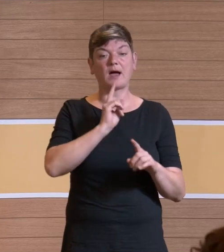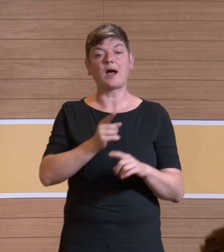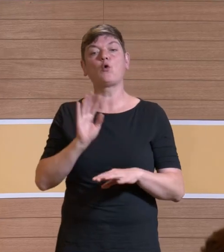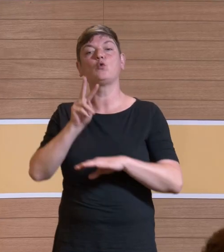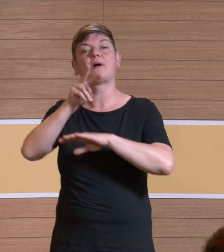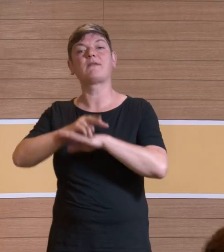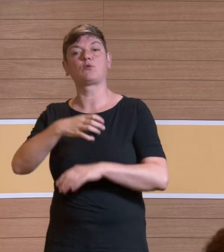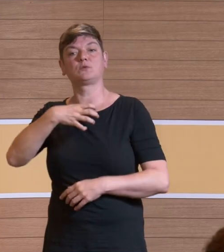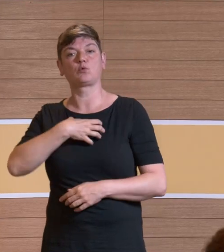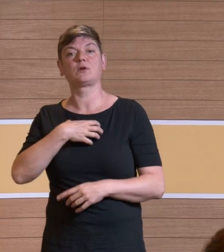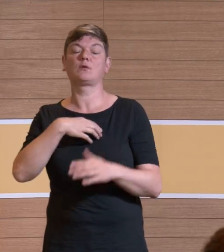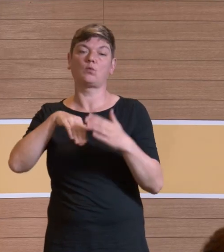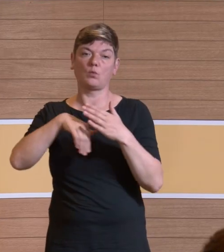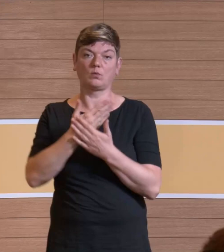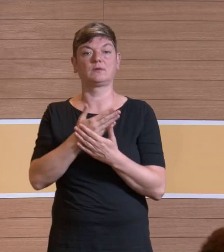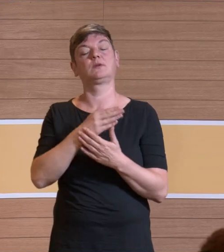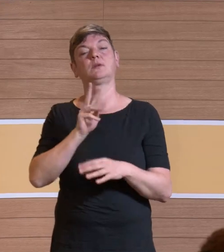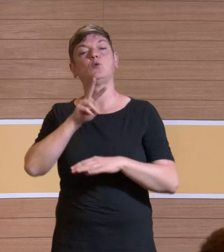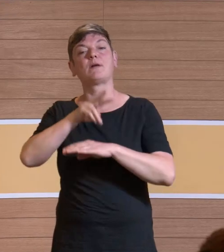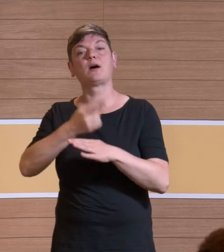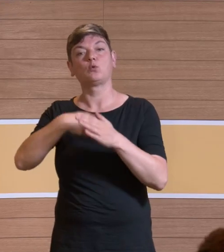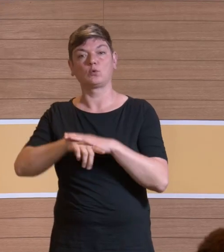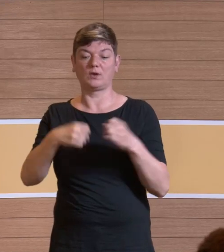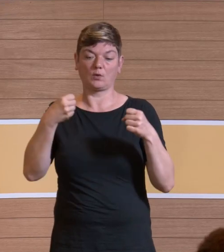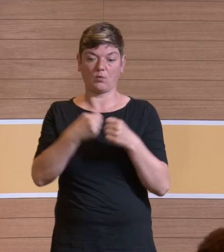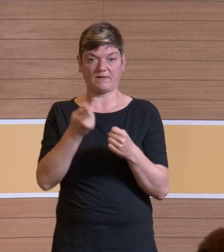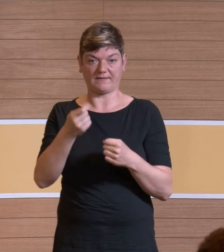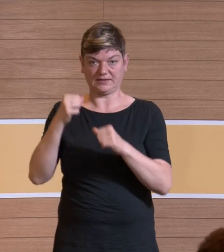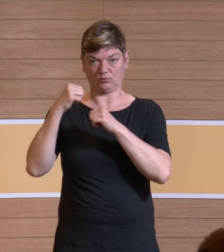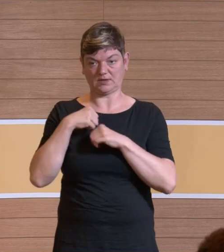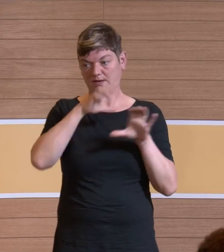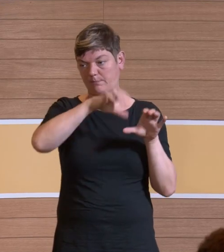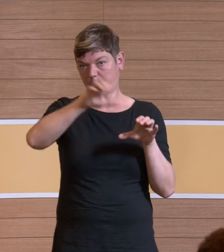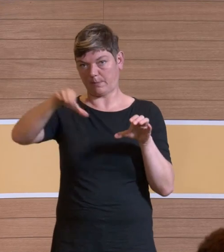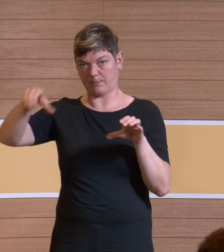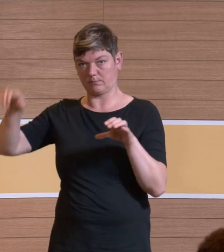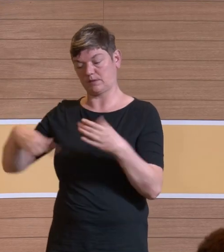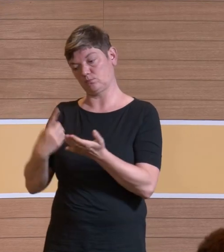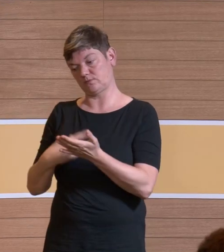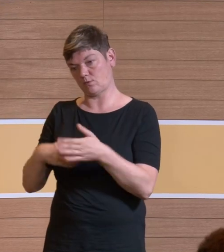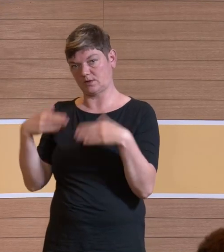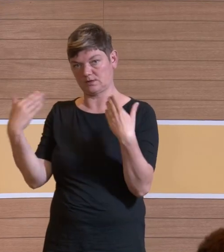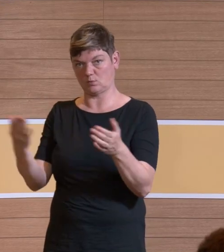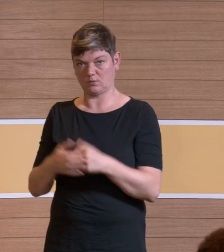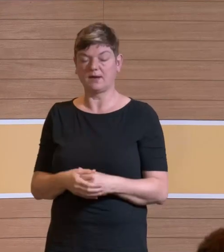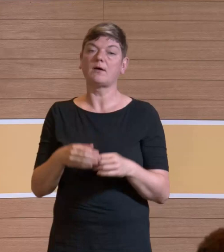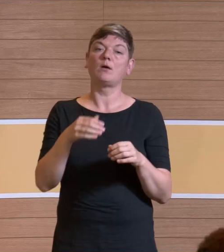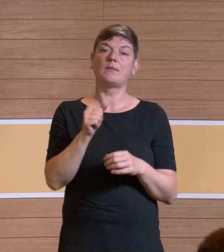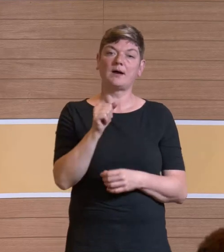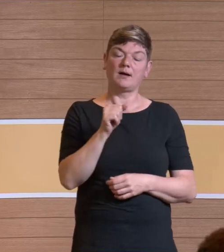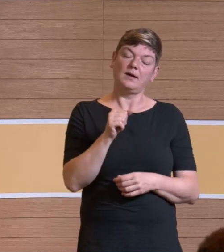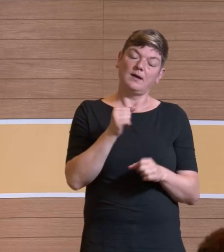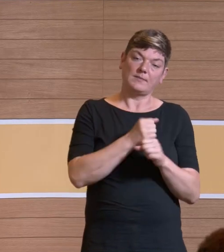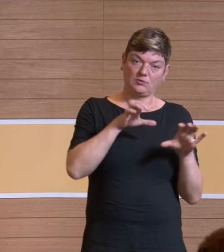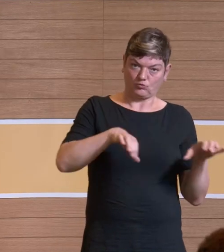Überwachungsbehörden und auch die Überwachung durch die Unfallversicherungsträger, dass die das einfordern, weil die Regelung, die Arbeitsstättenverordnung und die